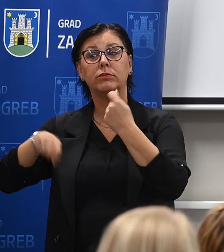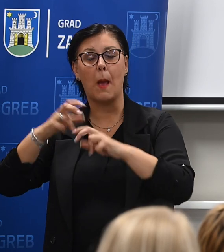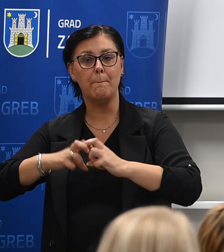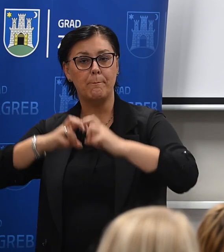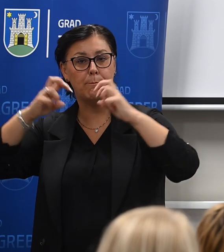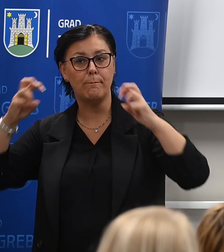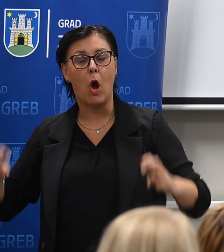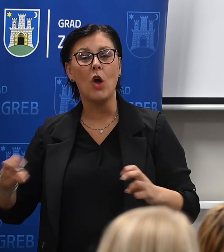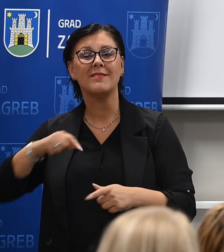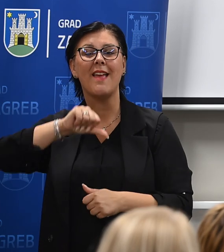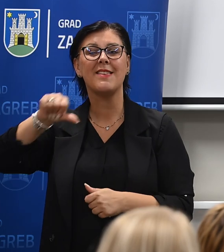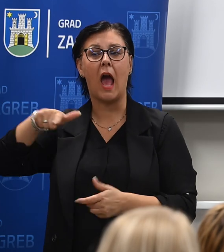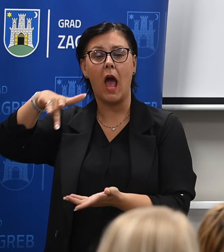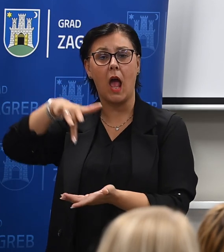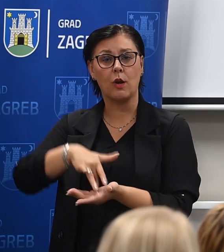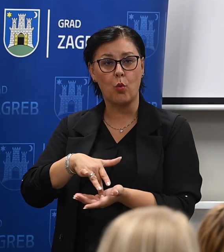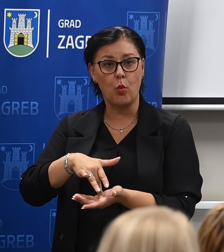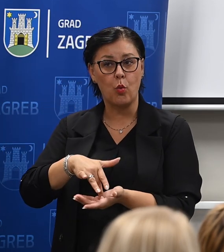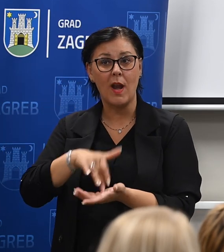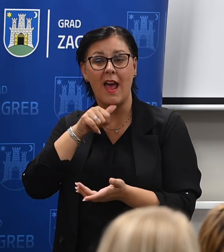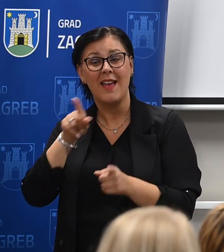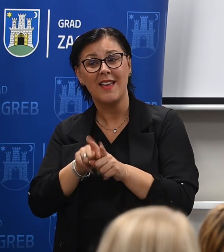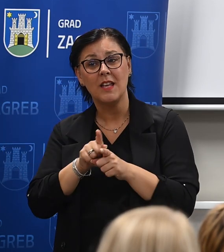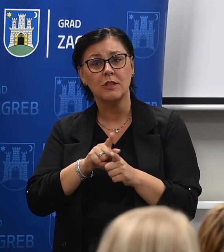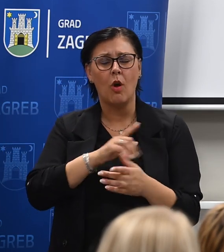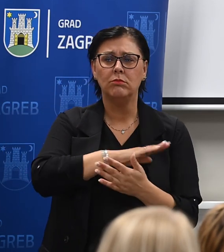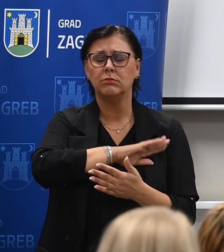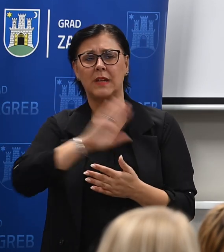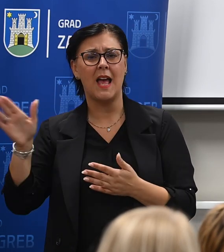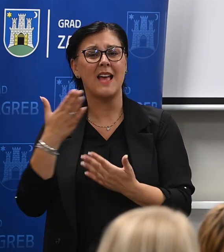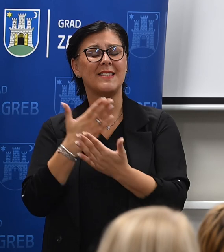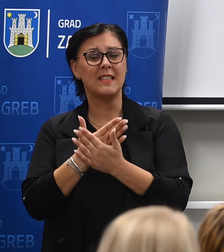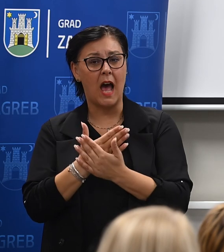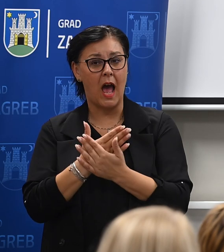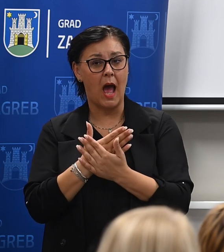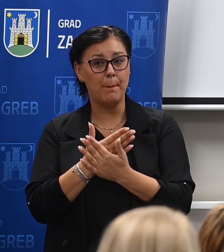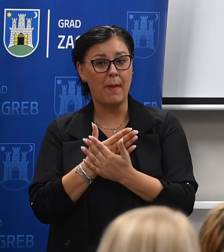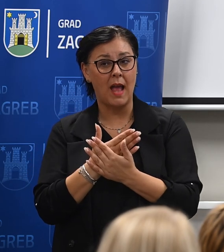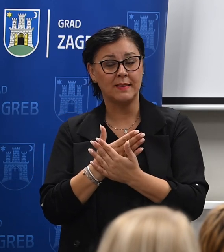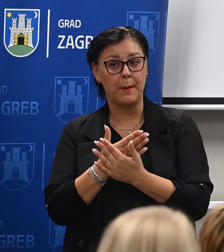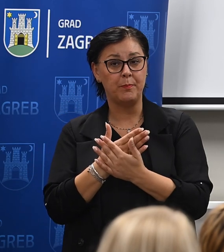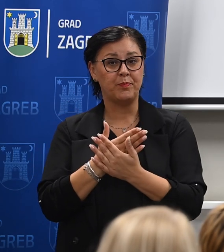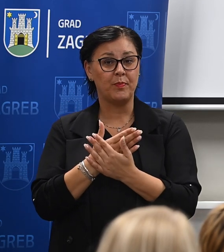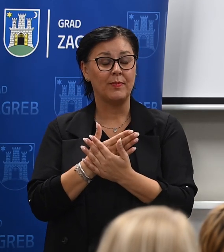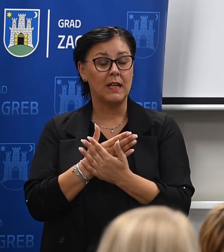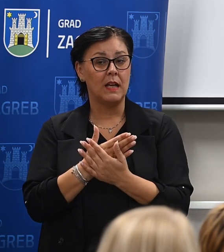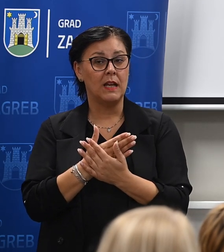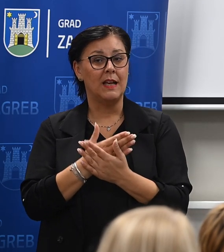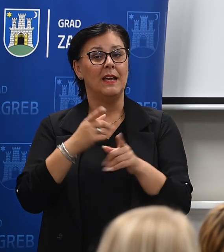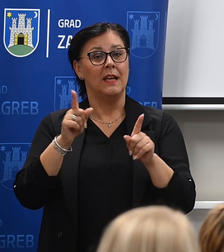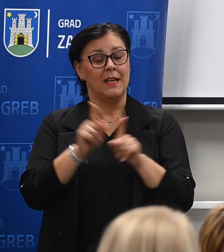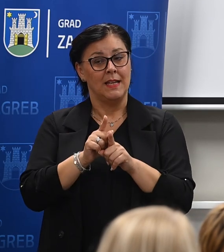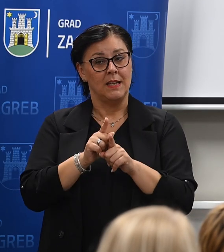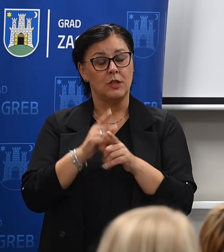most, Jarnutski. S treće strane na skroz na zapadu, to će itekako rastreti ovaj dio oko Laništa. S treće strane na